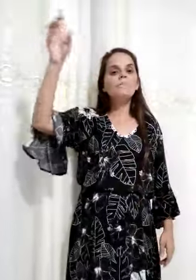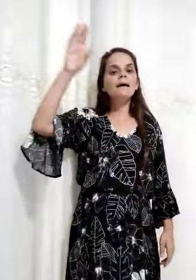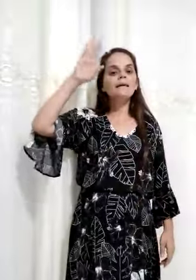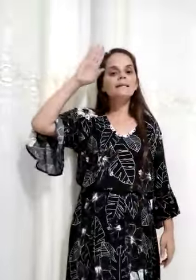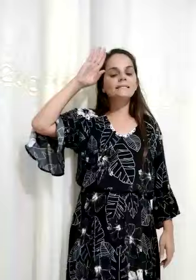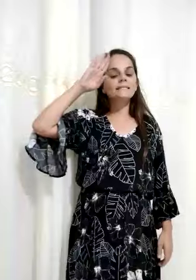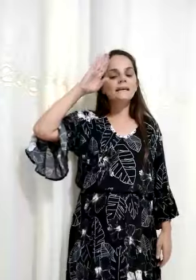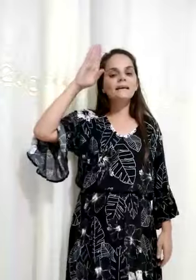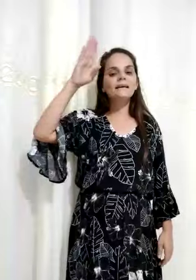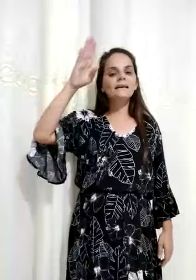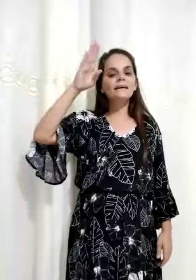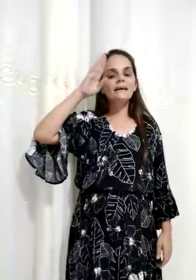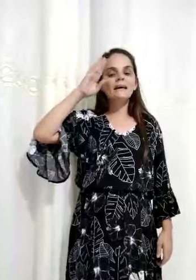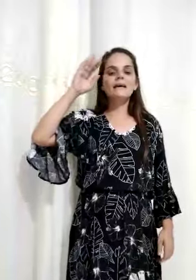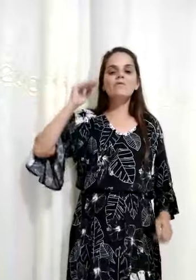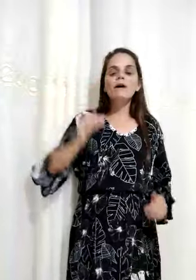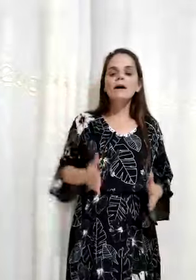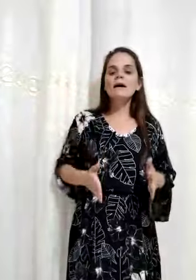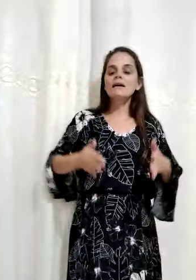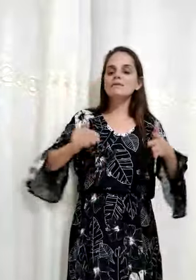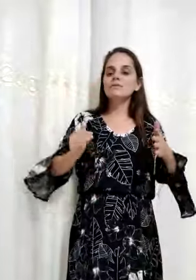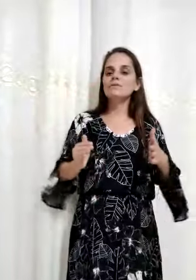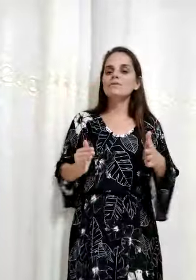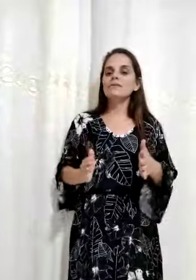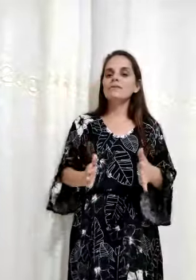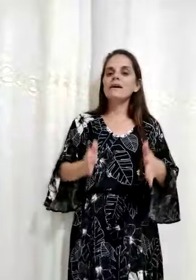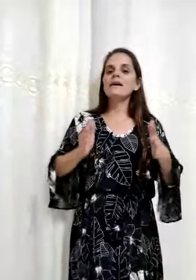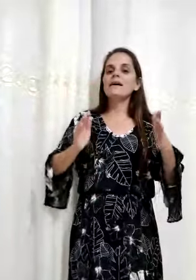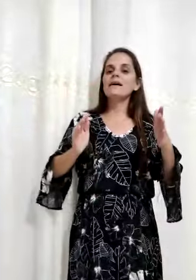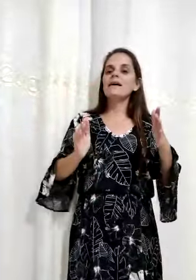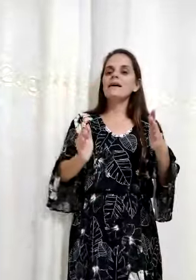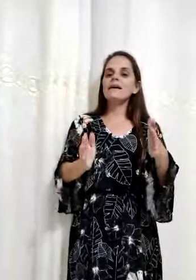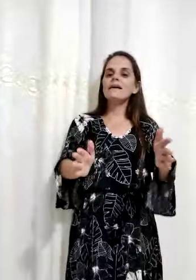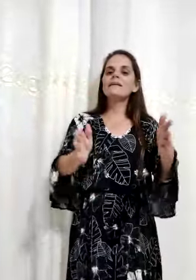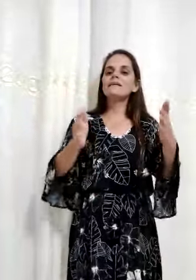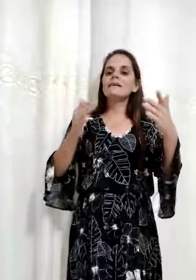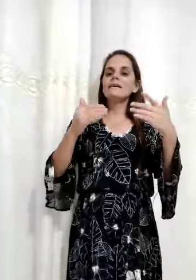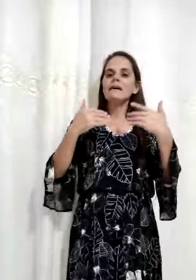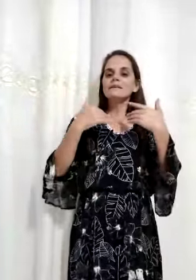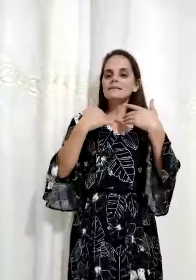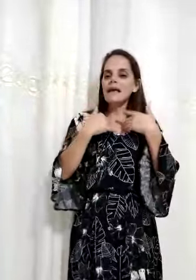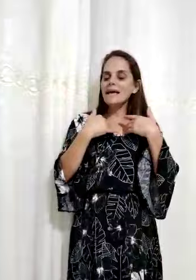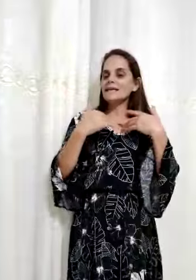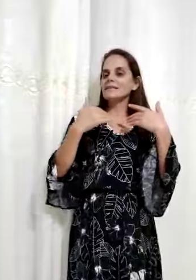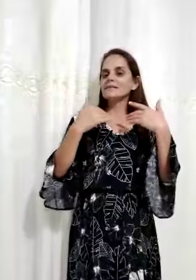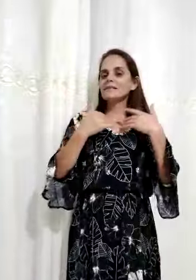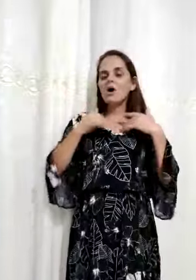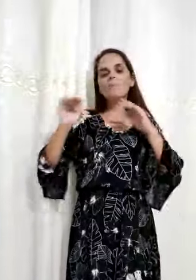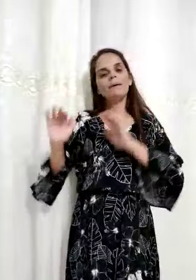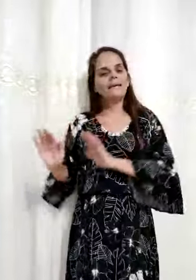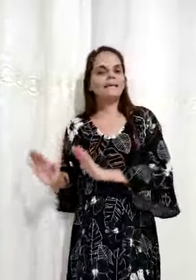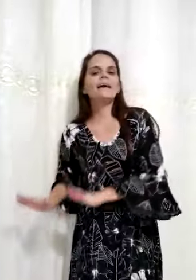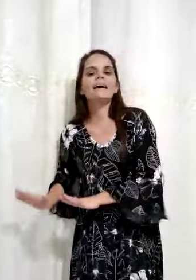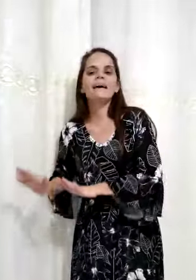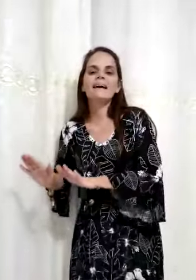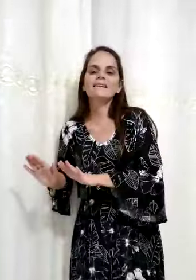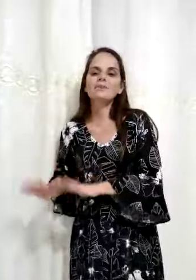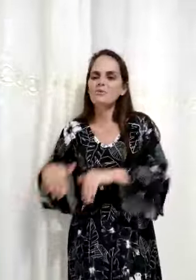obedecer enquanto viver Sei que sou